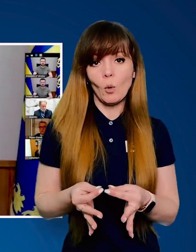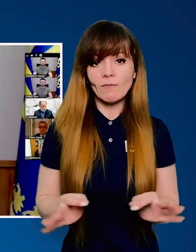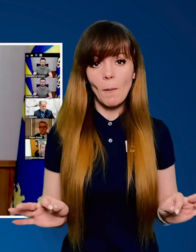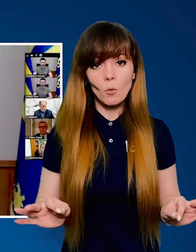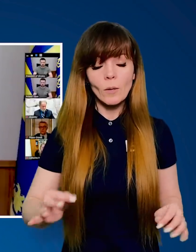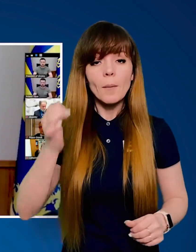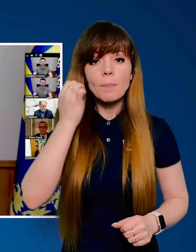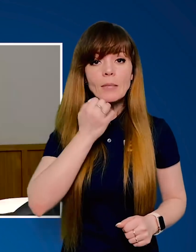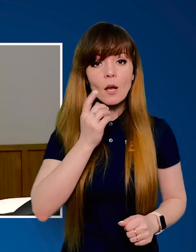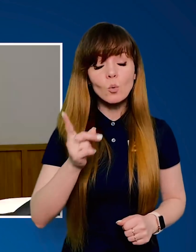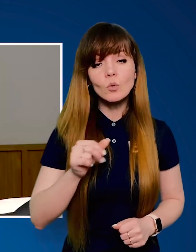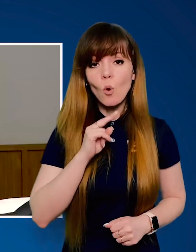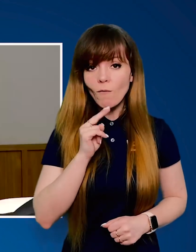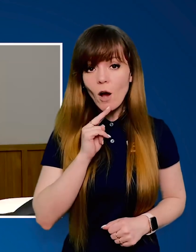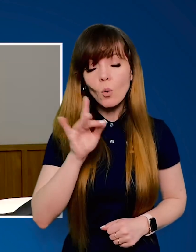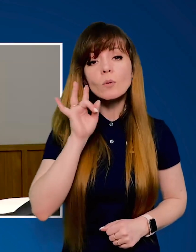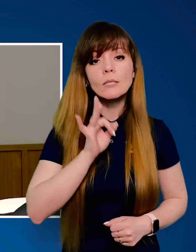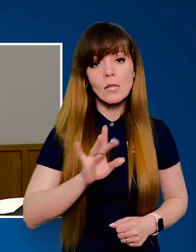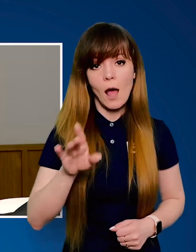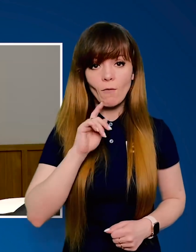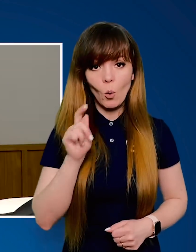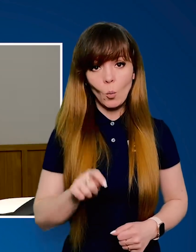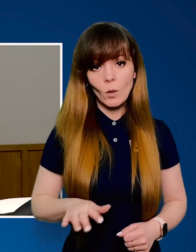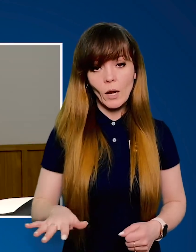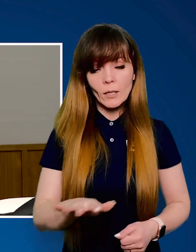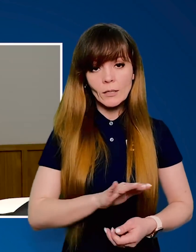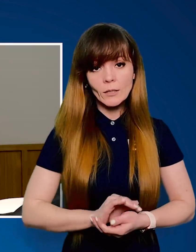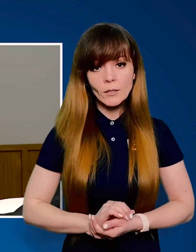спільної свободи. Дякую за увагу, слава Україні!